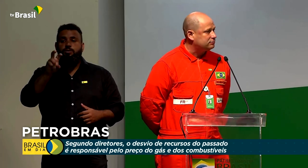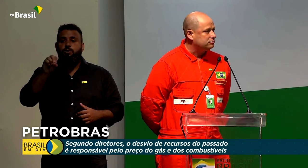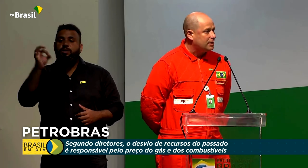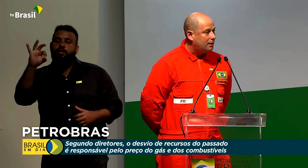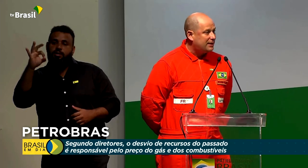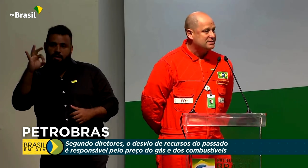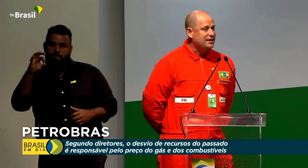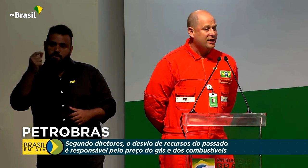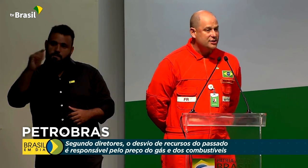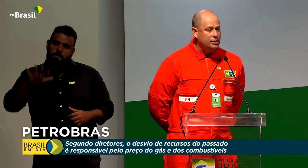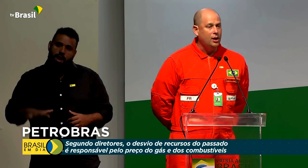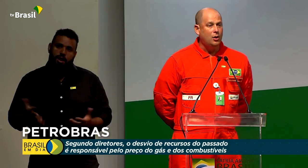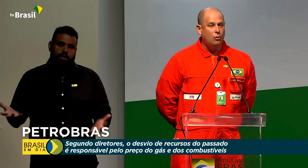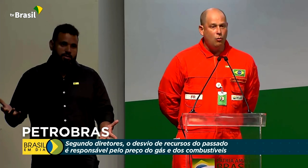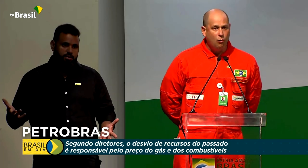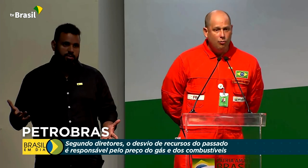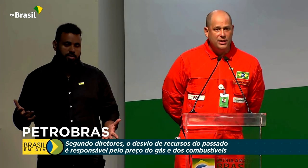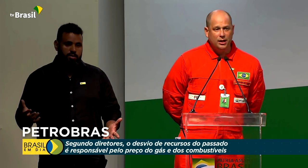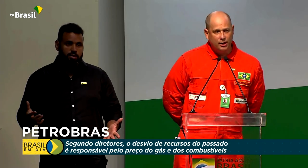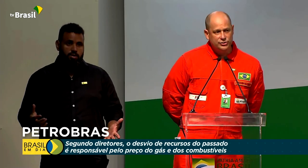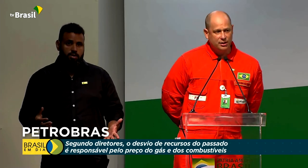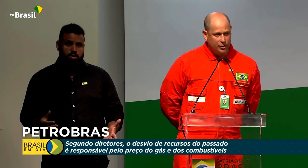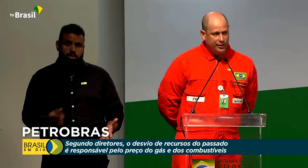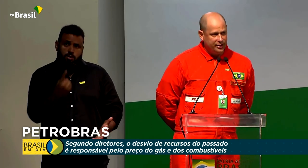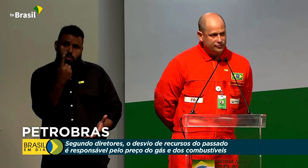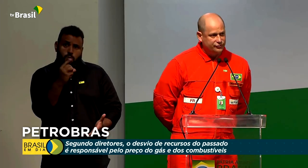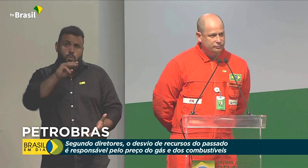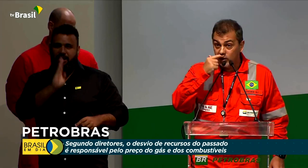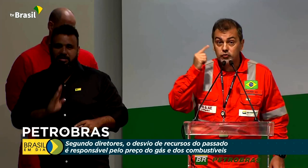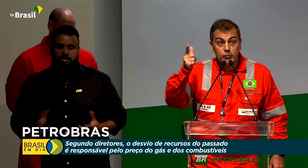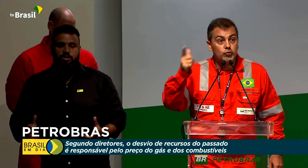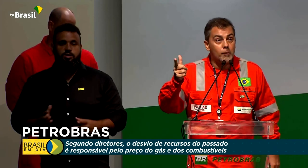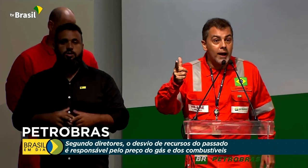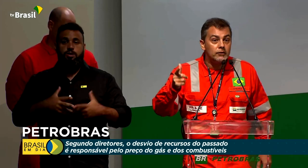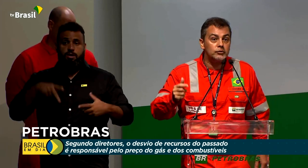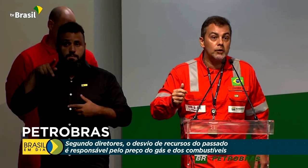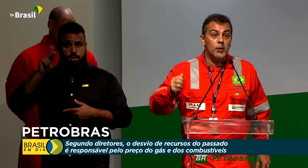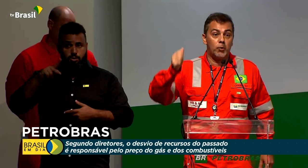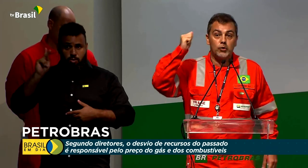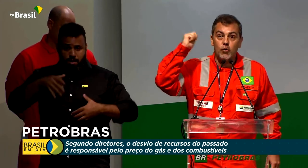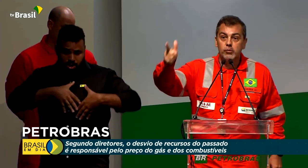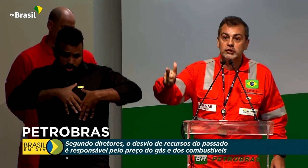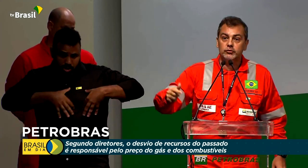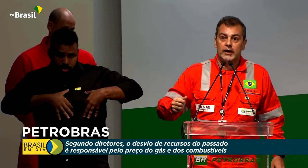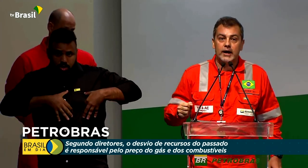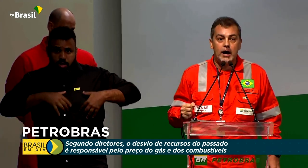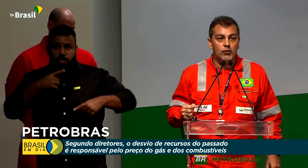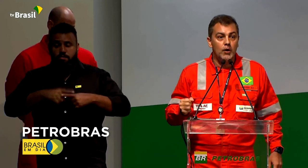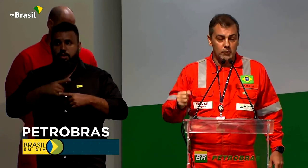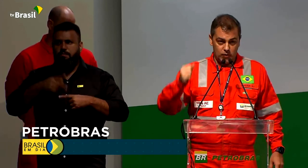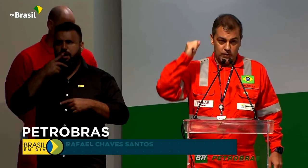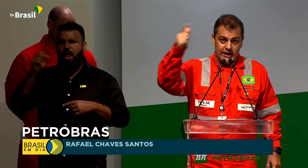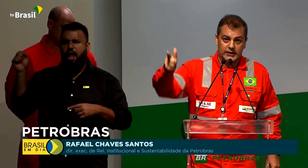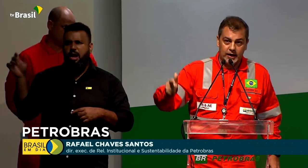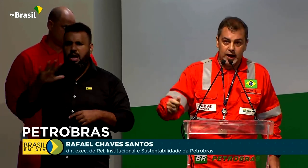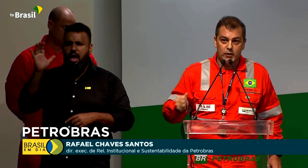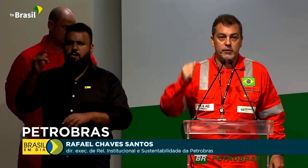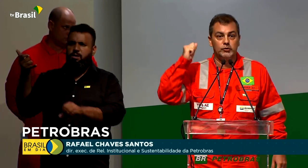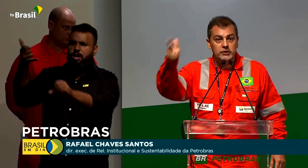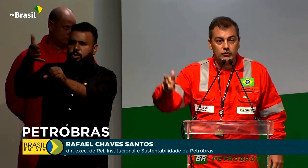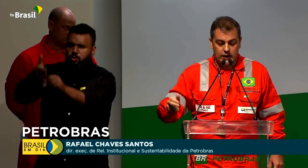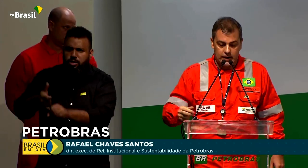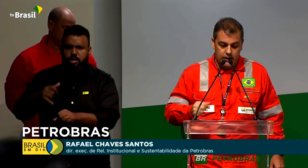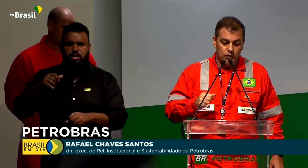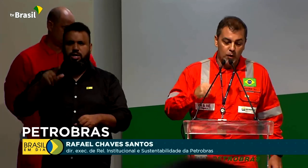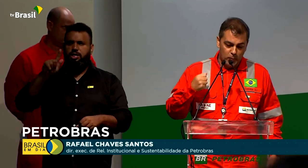barato para cerca de um milhão de caminhoneiros. Nós somos cobrados, porque o combustível está caro, porque o gás está caro,